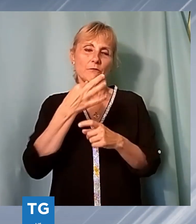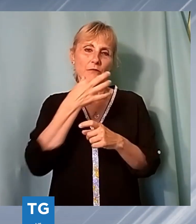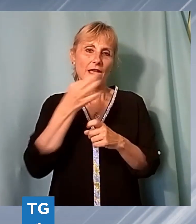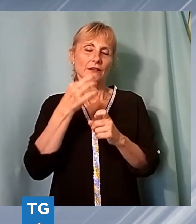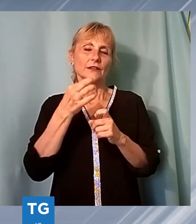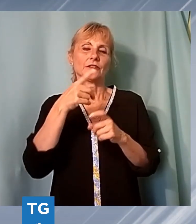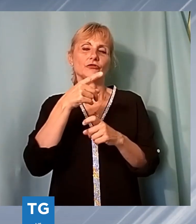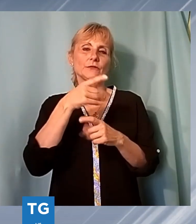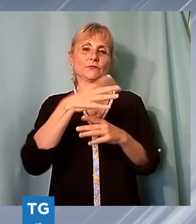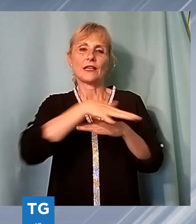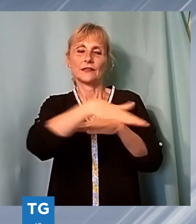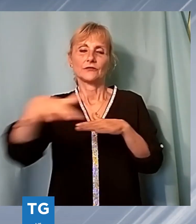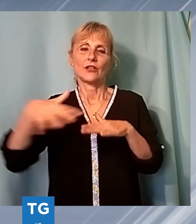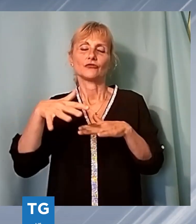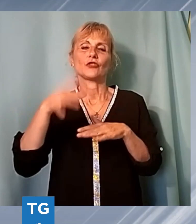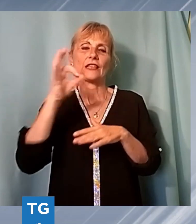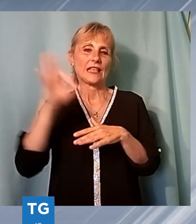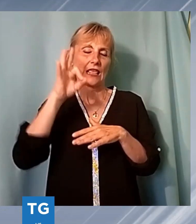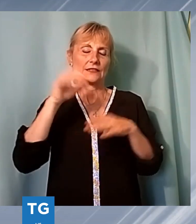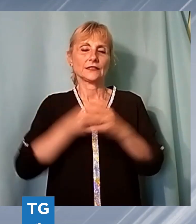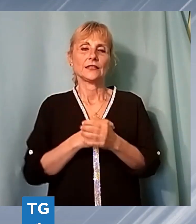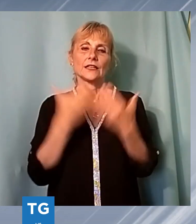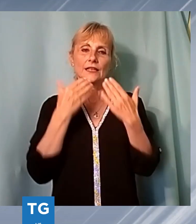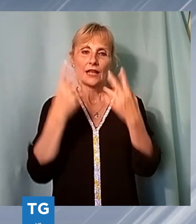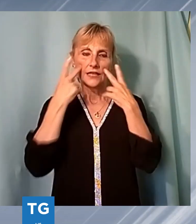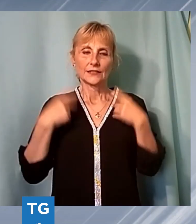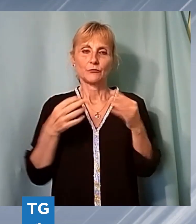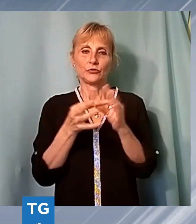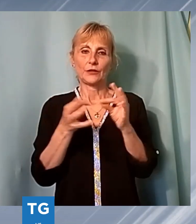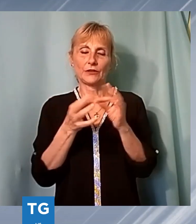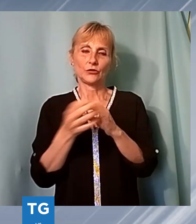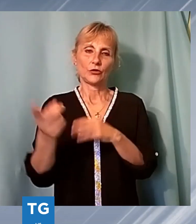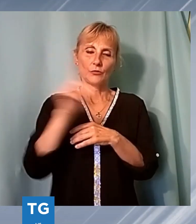È tutto, grazie per averci seguito, vi lascio alla nostra programmazione.